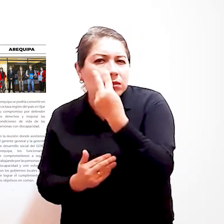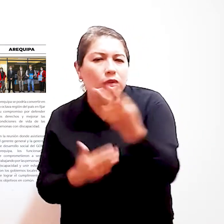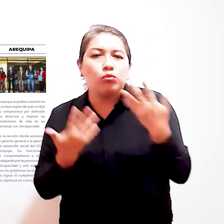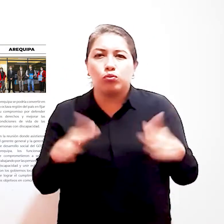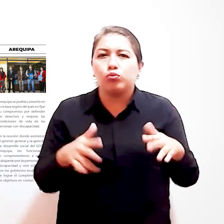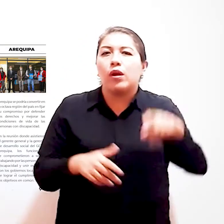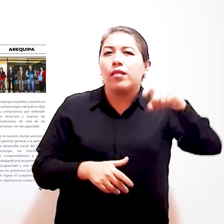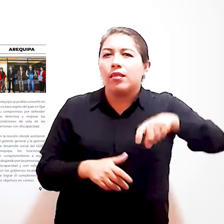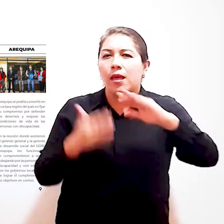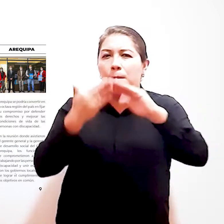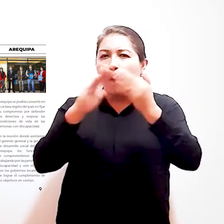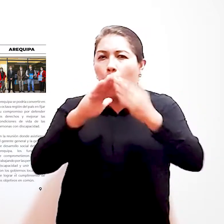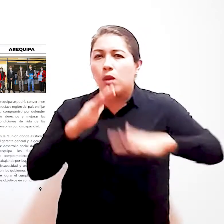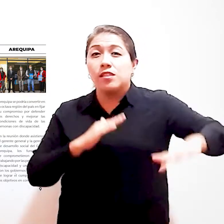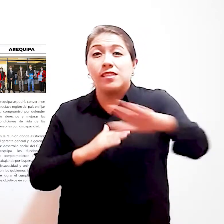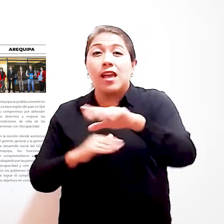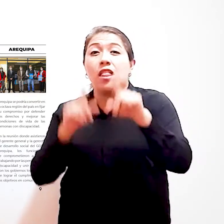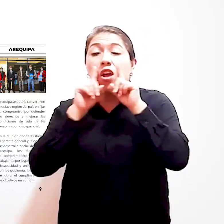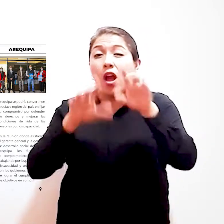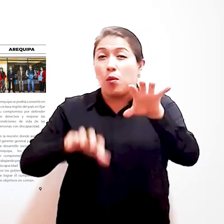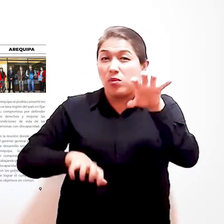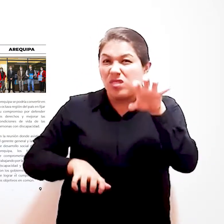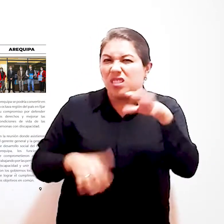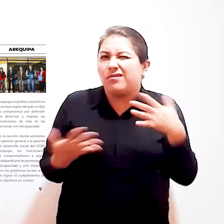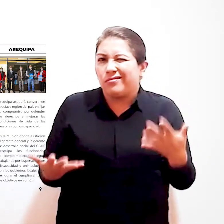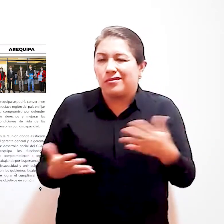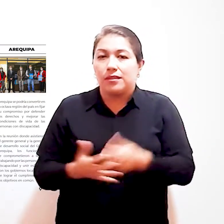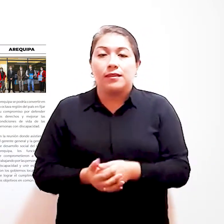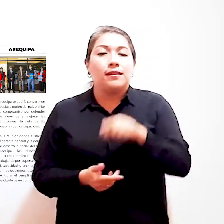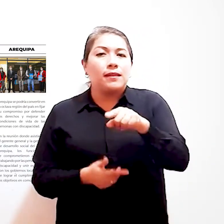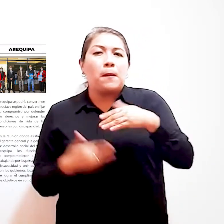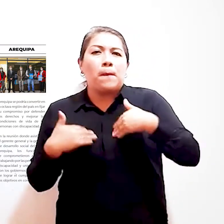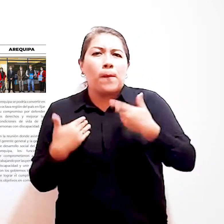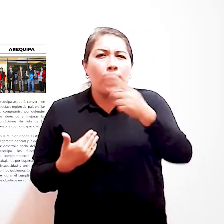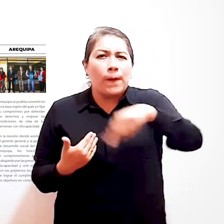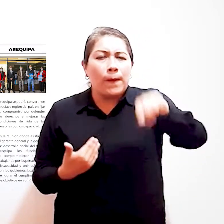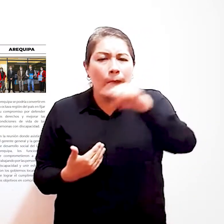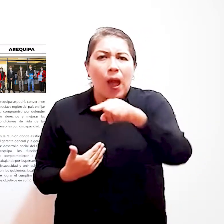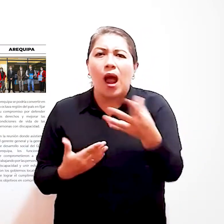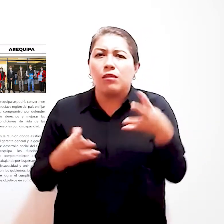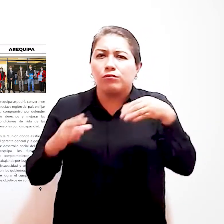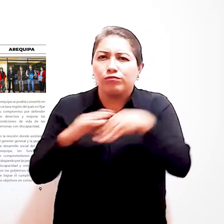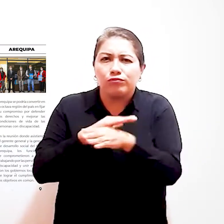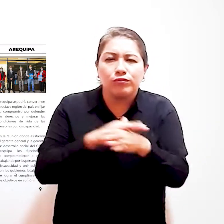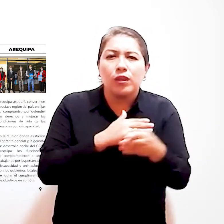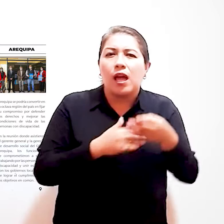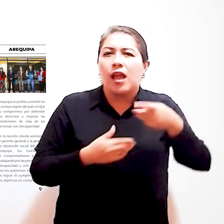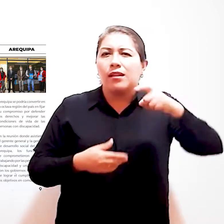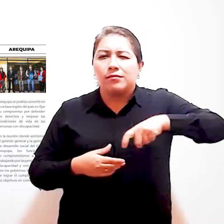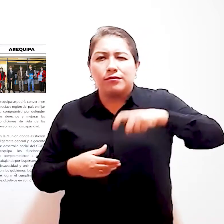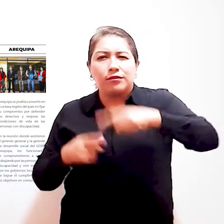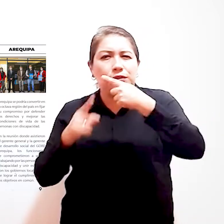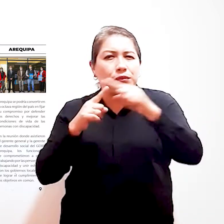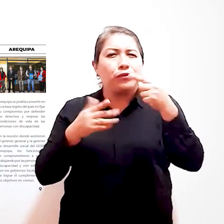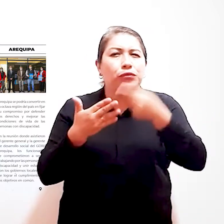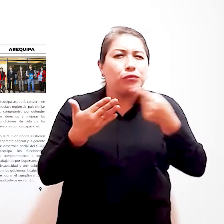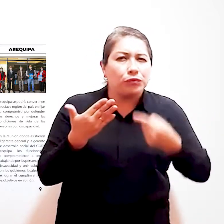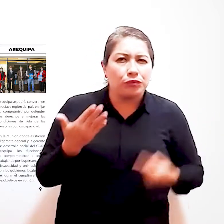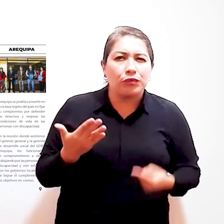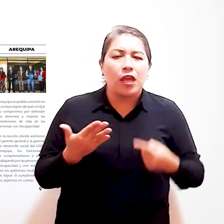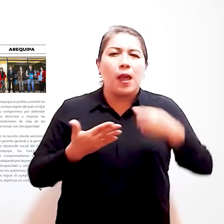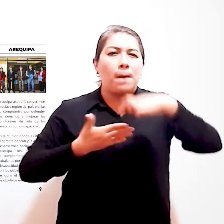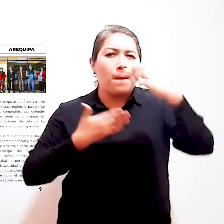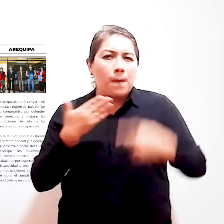cualitativa la real situación de esta población vulnerable en Ucayali y poder contar con recursos informativos que ayuden en la toma de